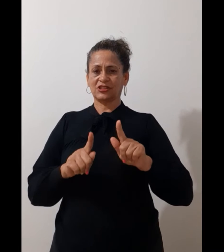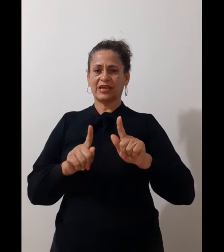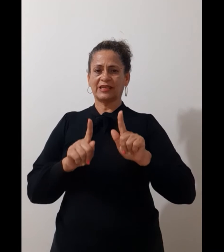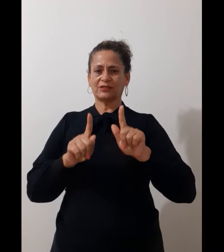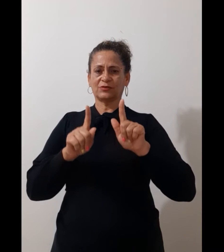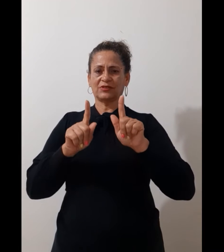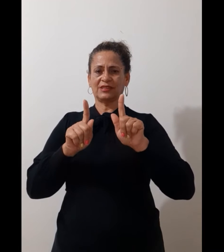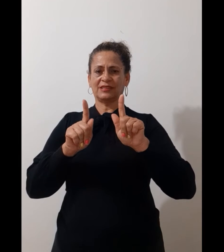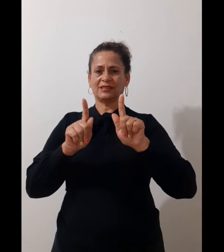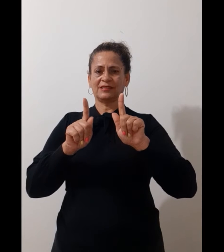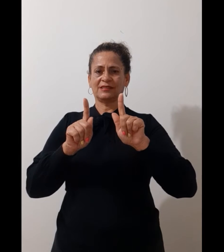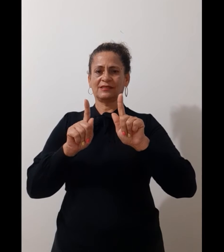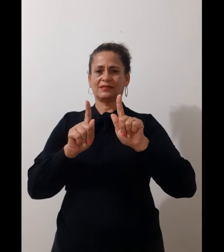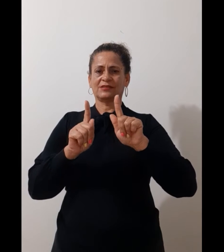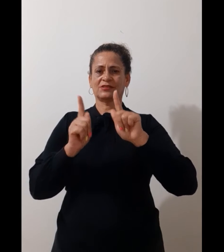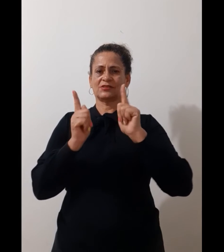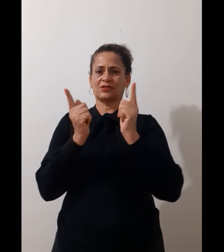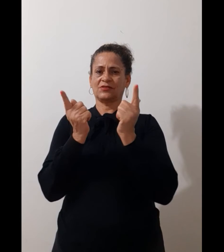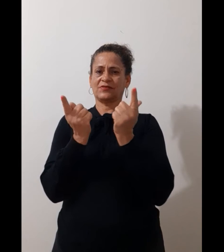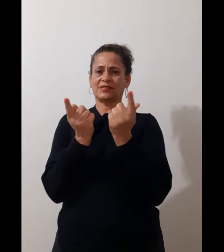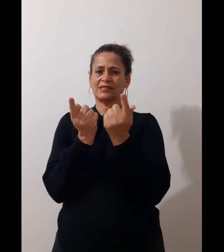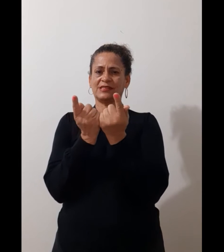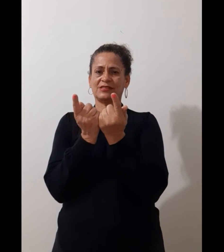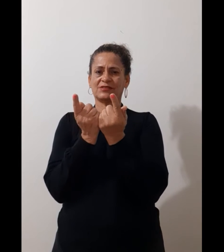Gato, olhe. Só fazer isso.